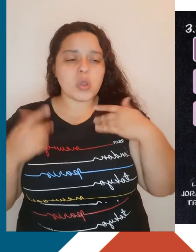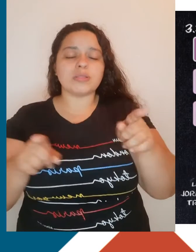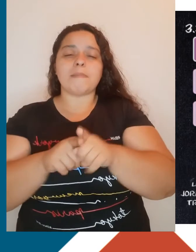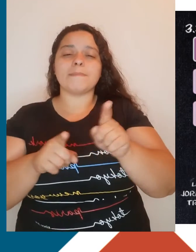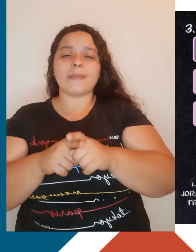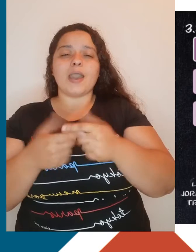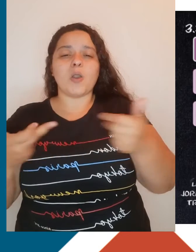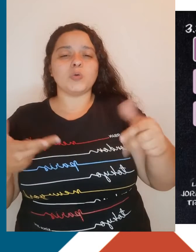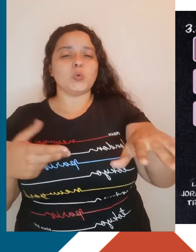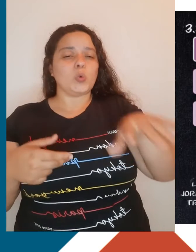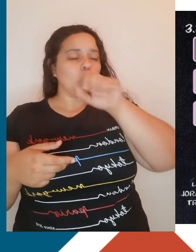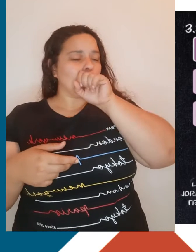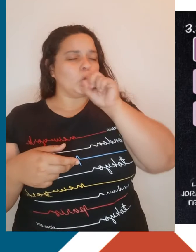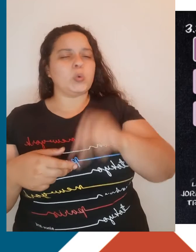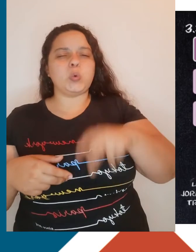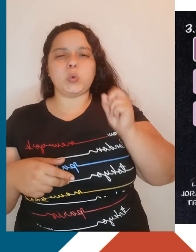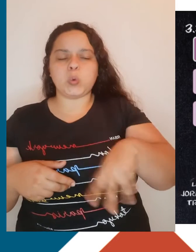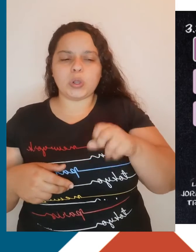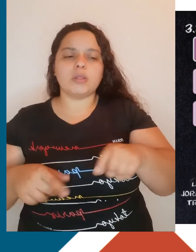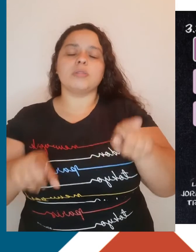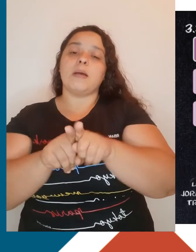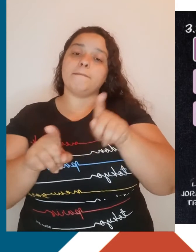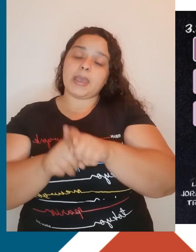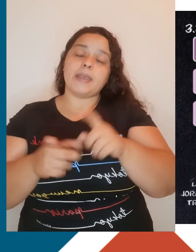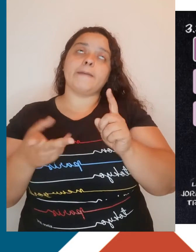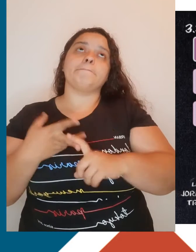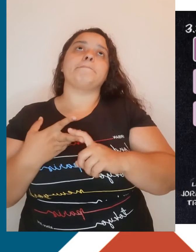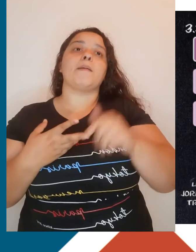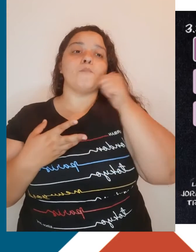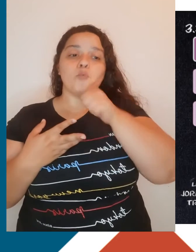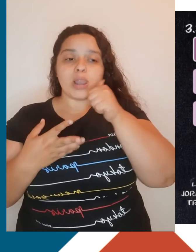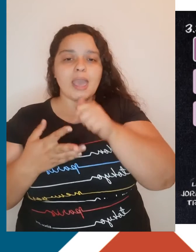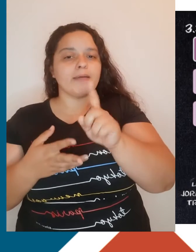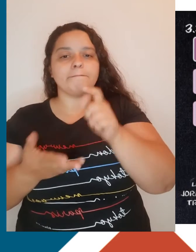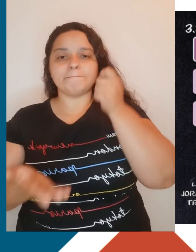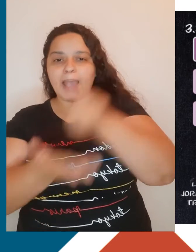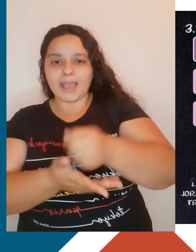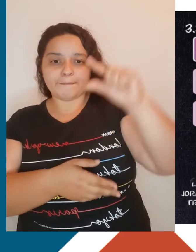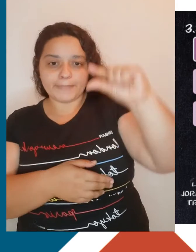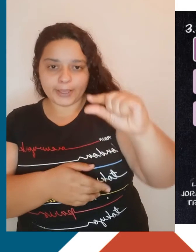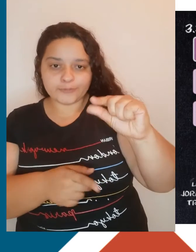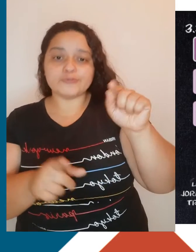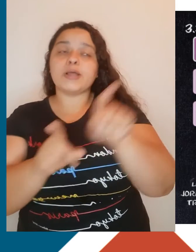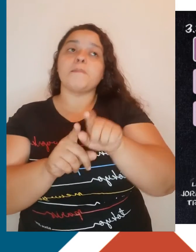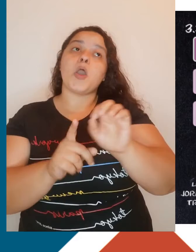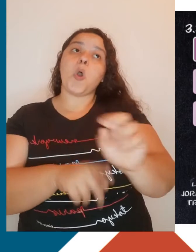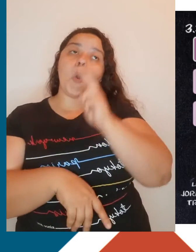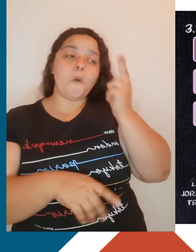Era comum o trabalho feminino mal pago ou pago ao marido da mulher. Isso porque ela própria não